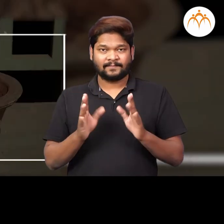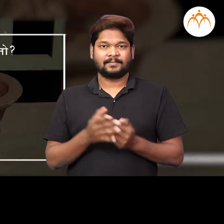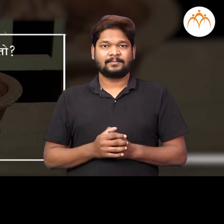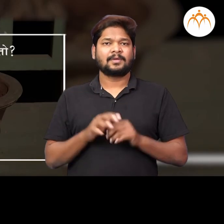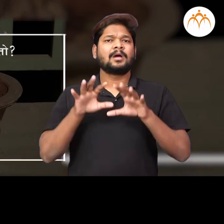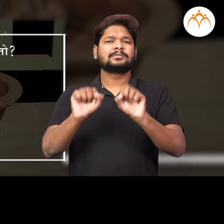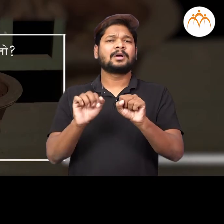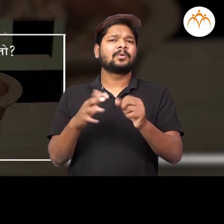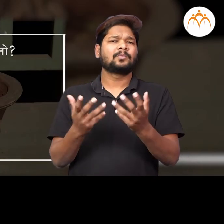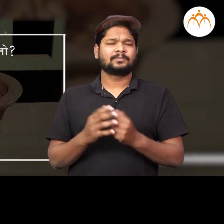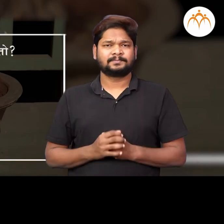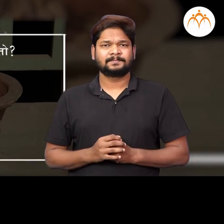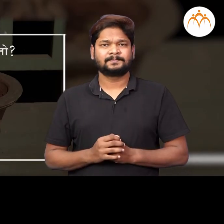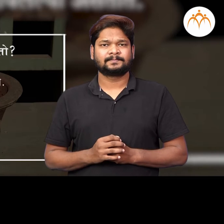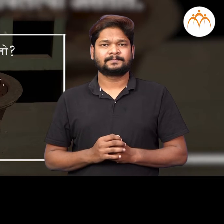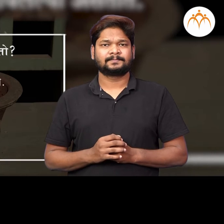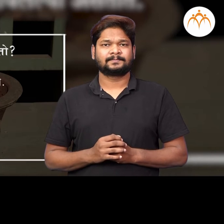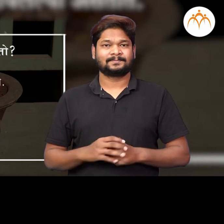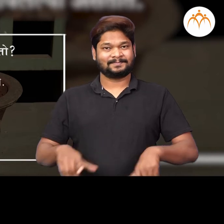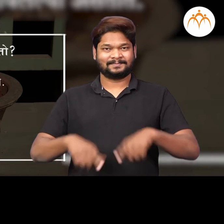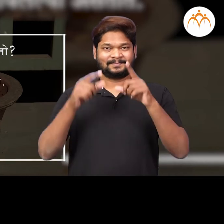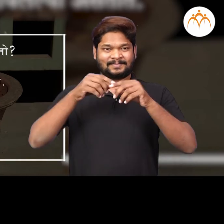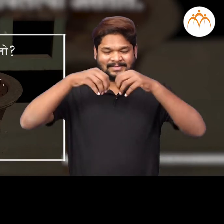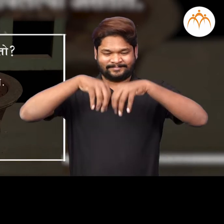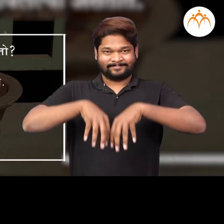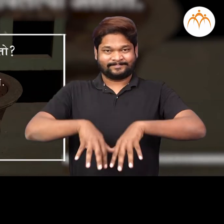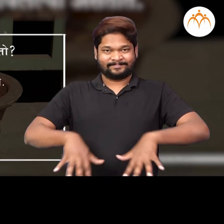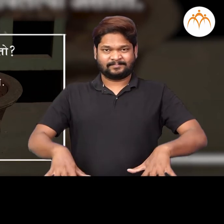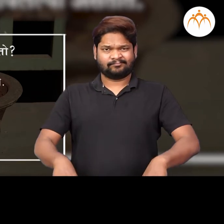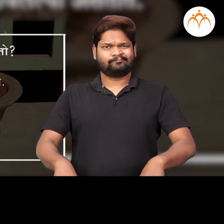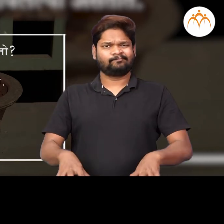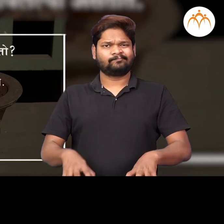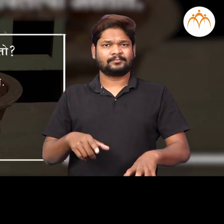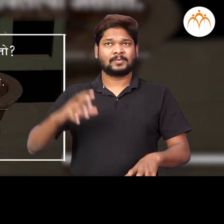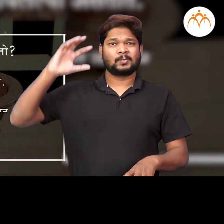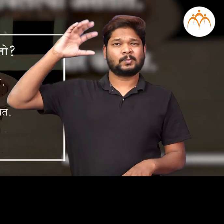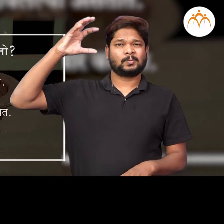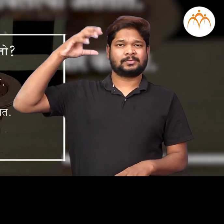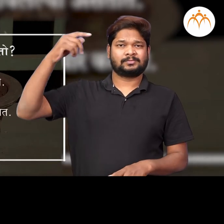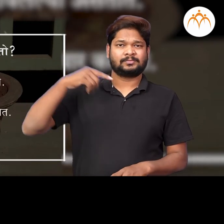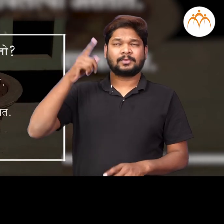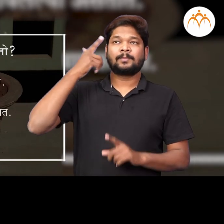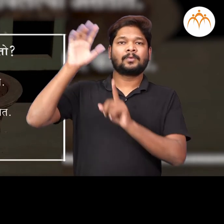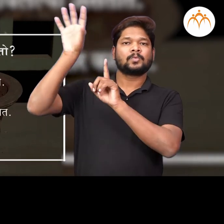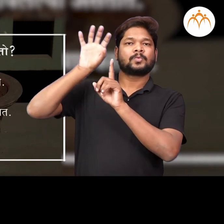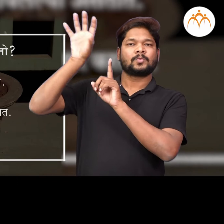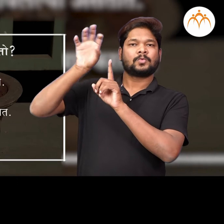वनस्पती जमिनीत घट्टर वुले ले आसतात। प्रकाश संसलेशना द्वारे अन्न तयार करतात।